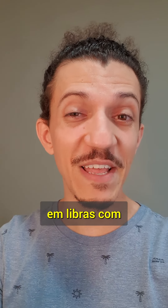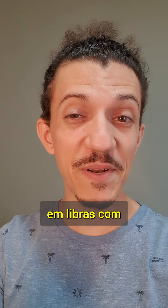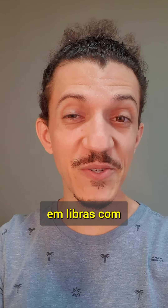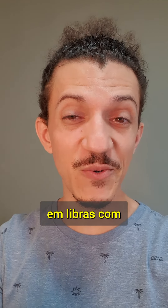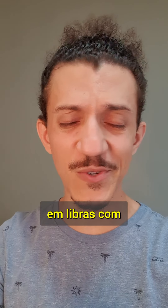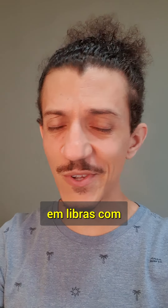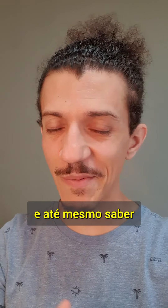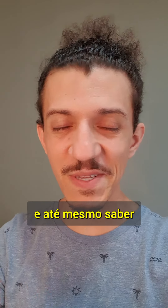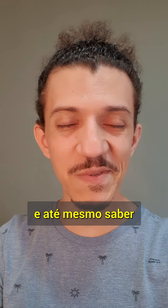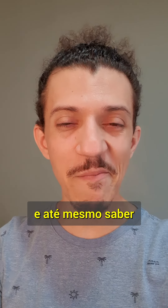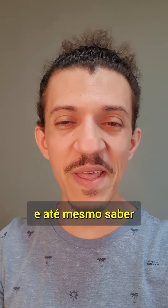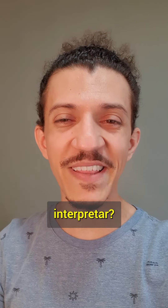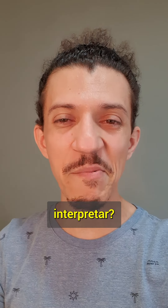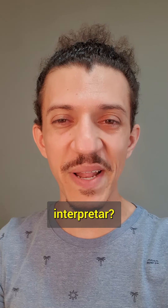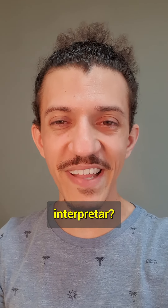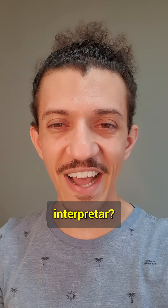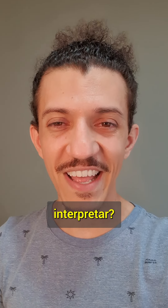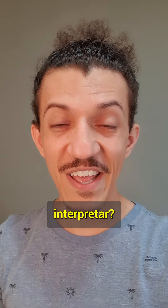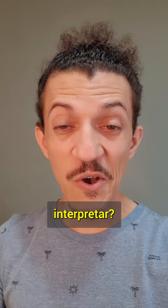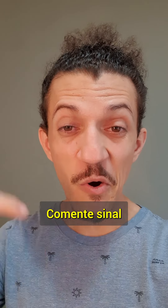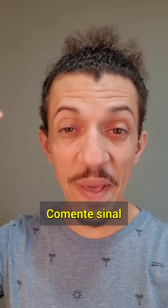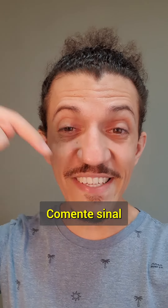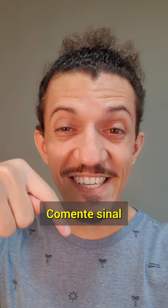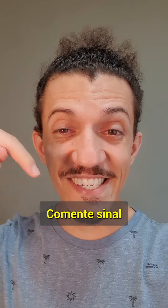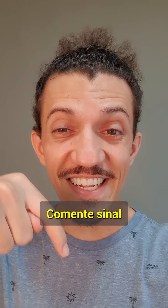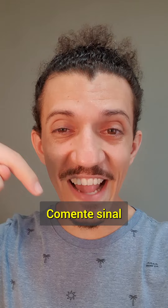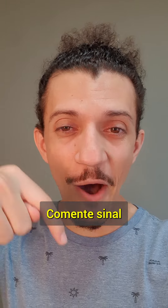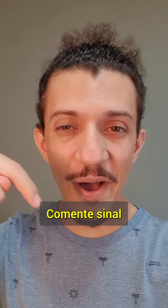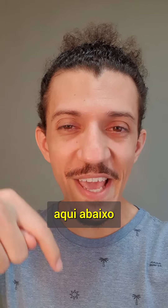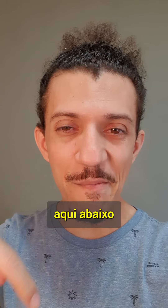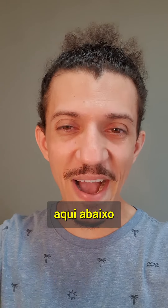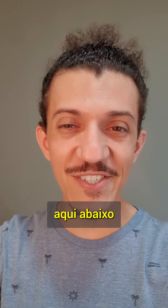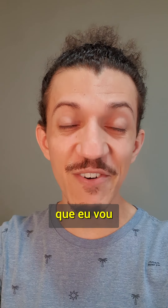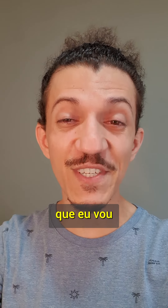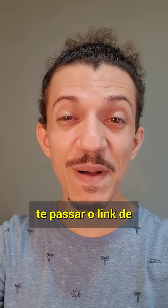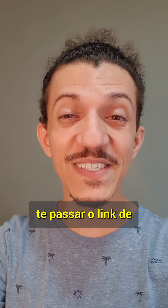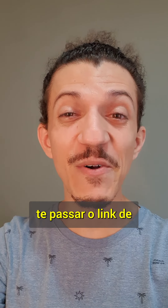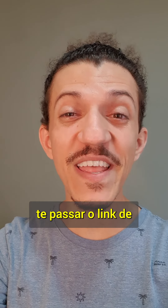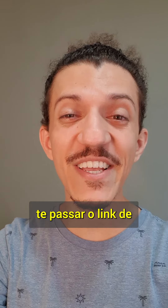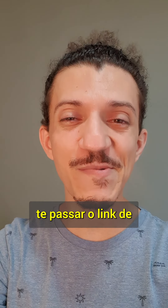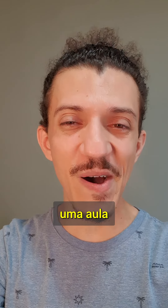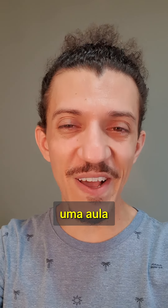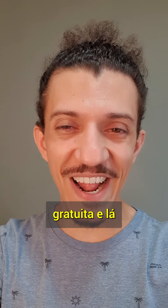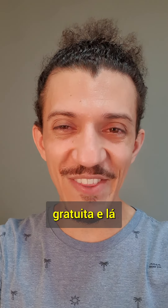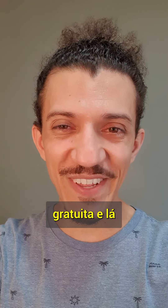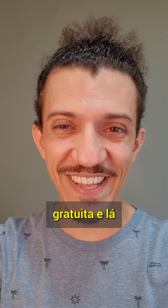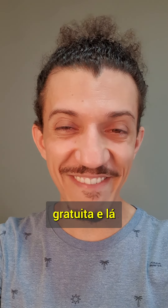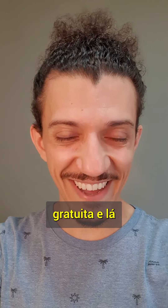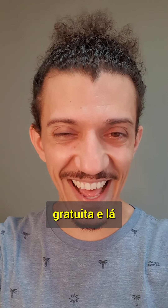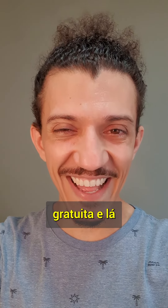em Libras com surdos, ou até mesmo saber interpretar? Comente sinal aqui abaixo que eu vou te passar o link de uma aula gratuita. Vai lá!